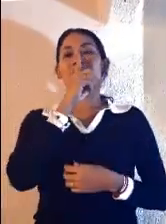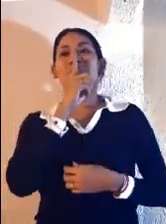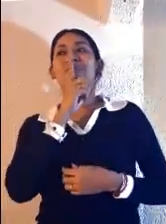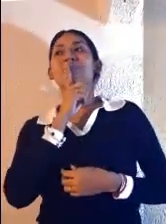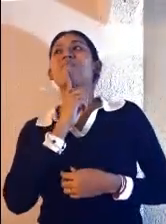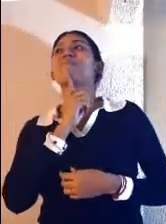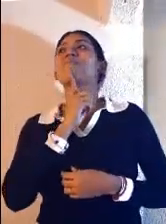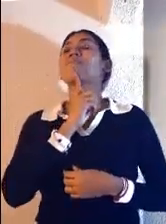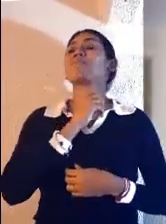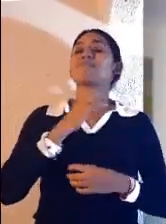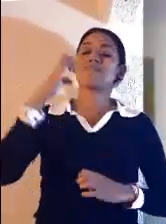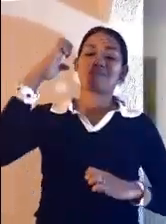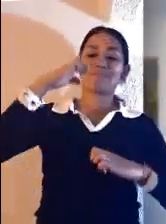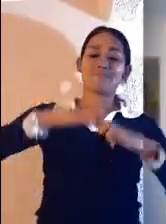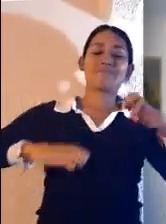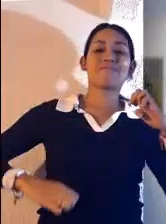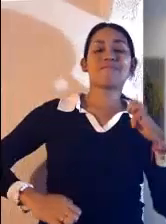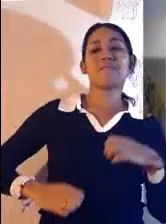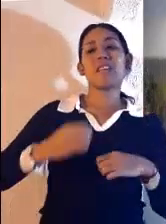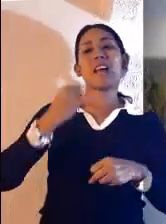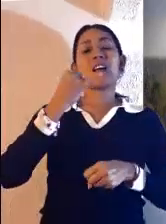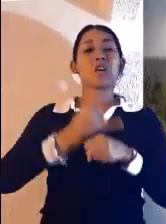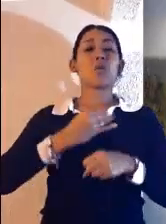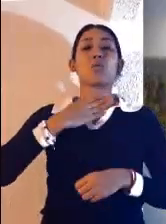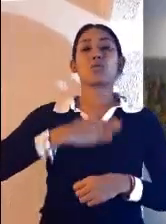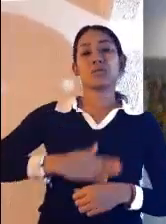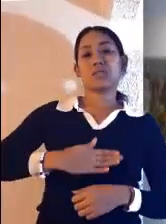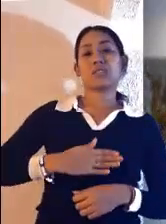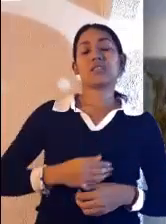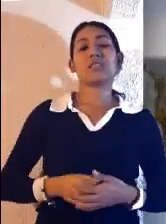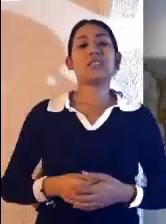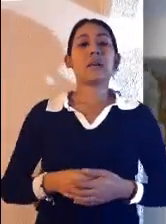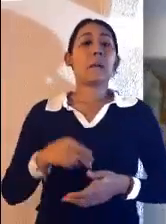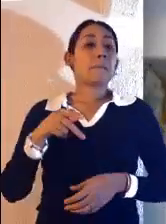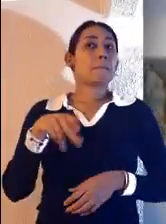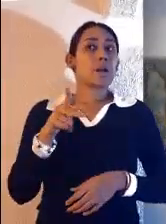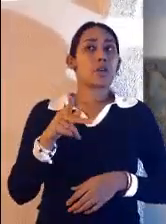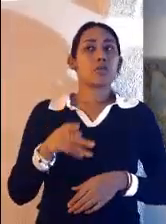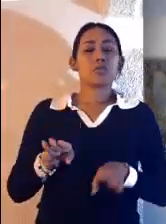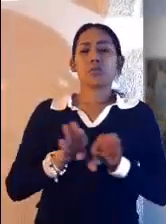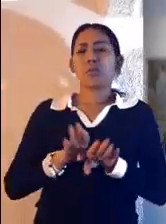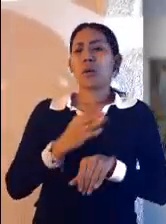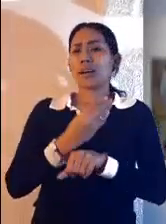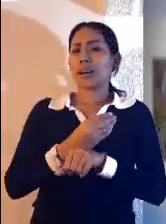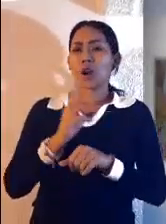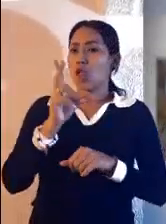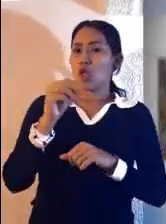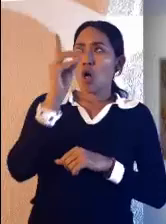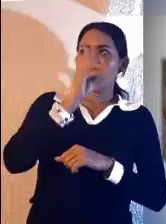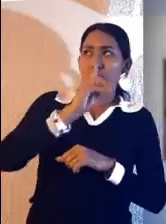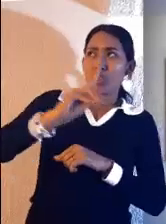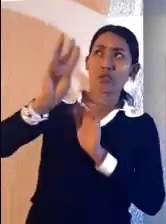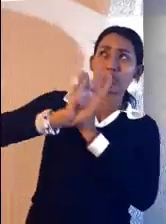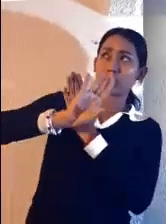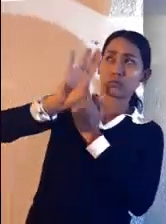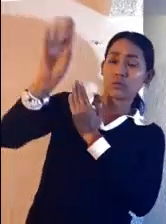oprimiendo y cometiendo injusticias. Pero la solución no es alejarse de Dios porque entonces